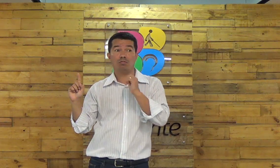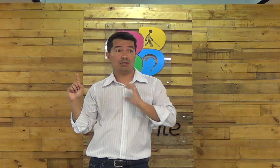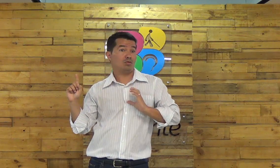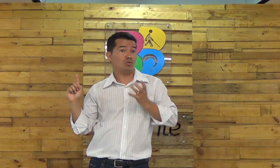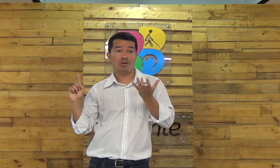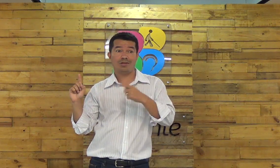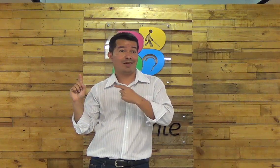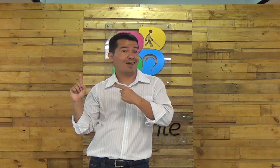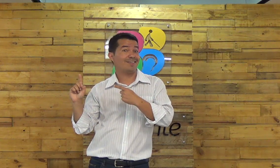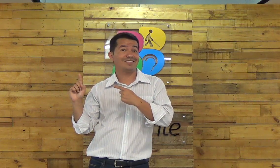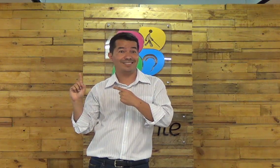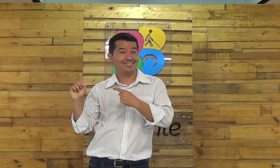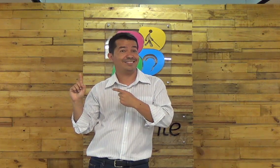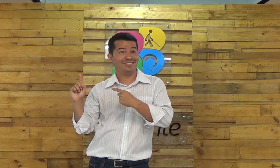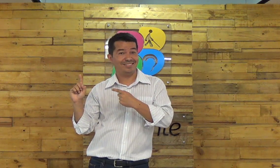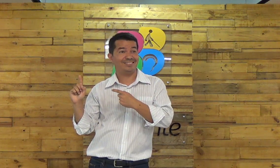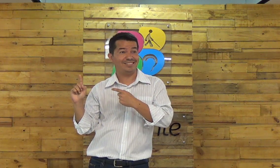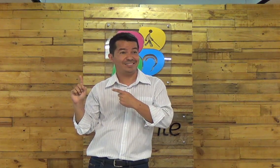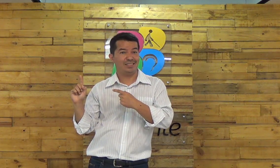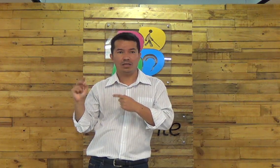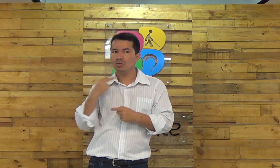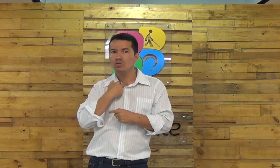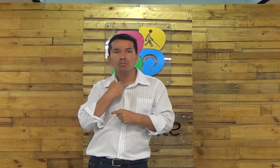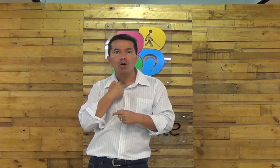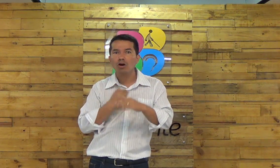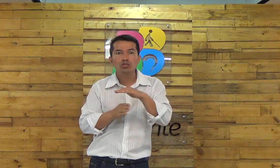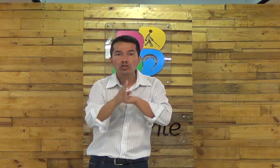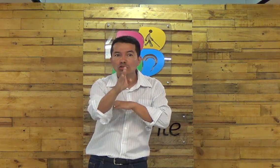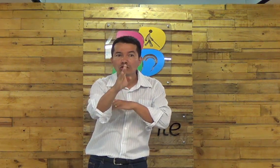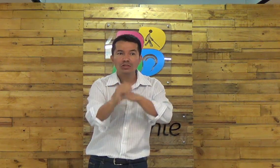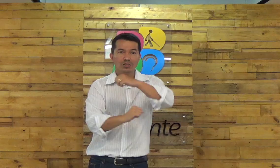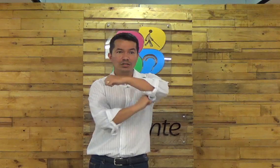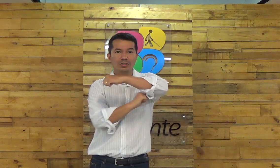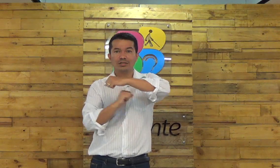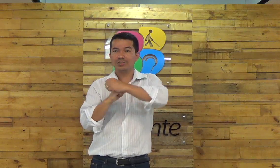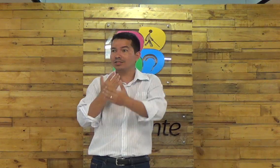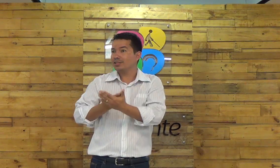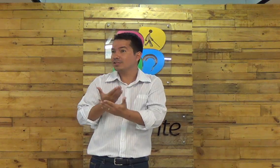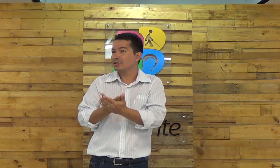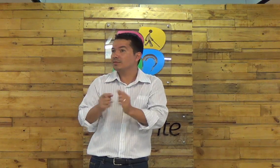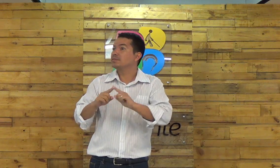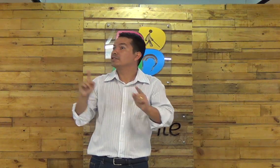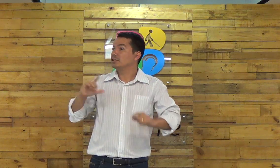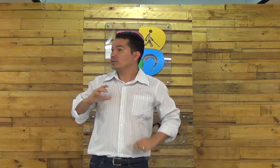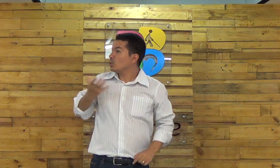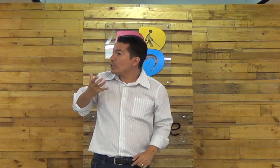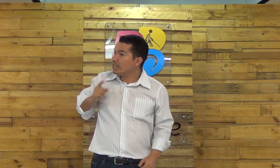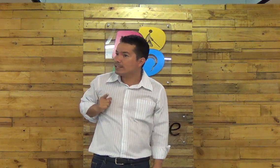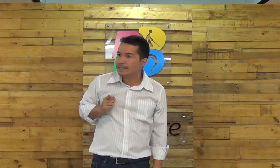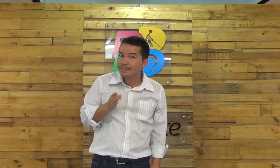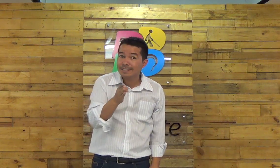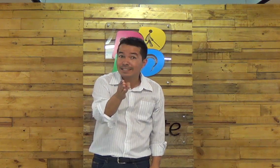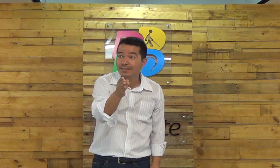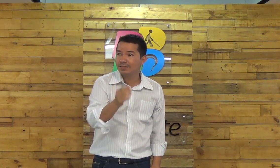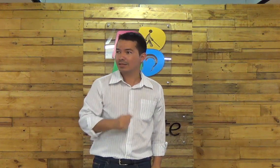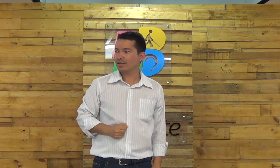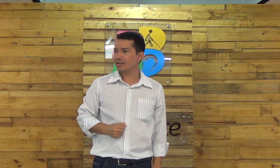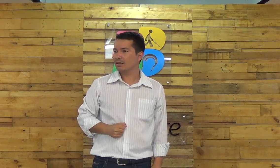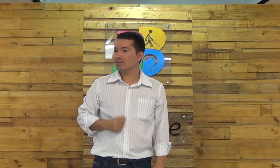porque o homem teve que ser corajoso teve que dar um passo ele sabia que ele não podia entrar na cenagoga mas teve que tomar coragem para